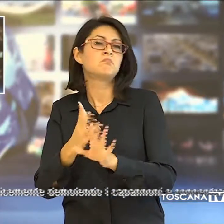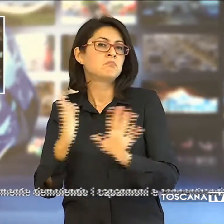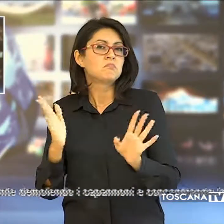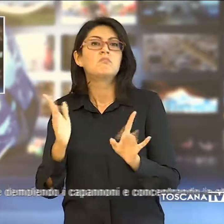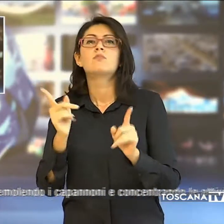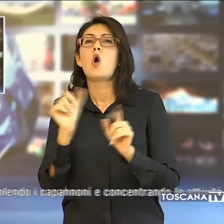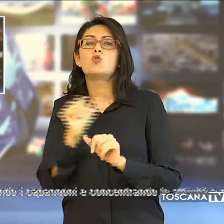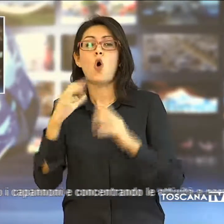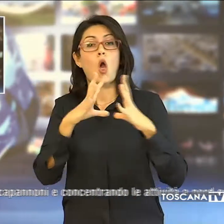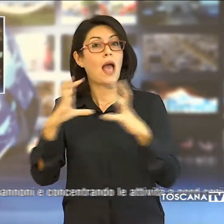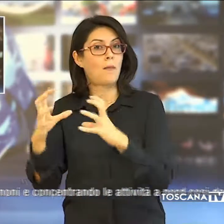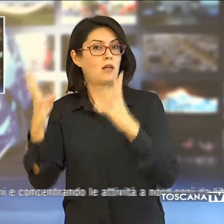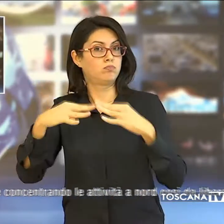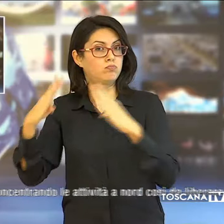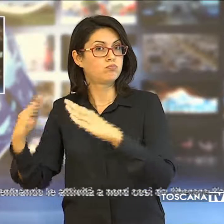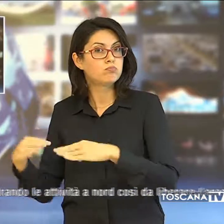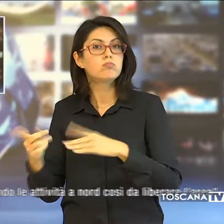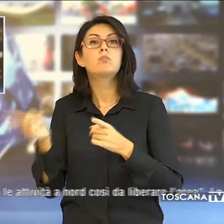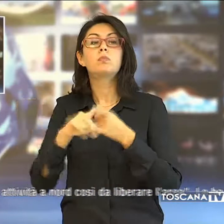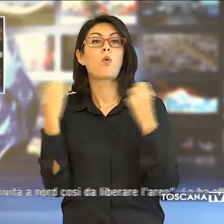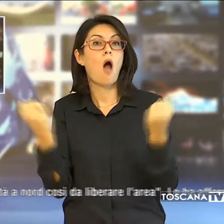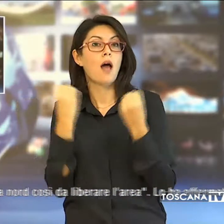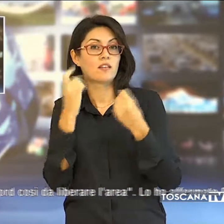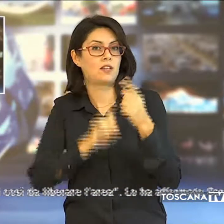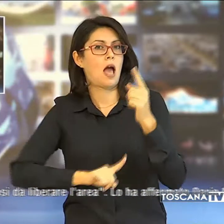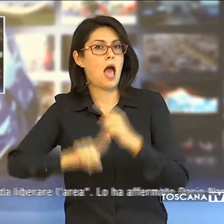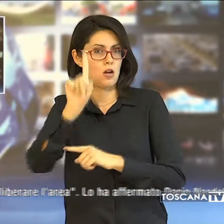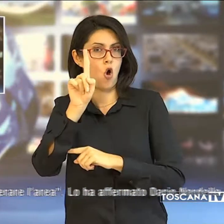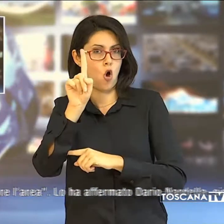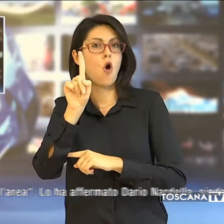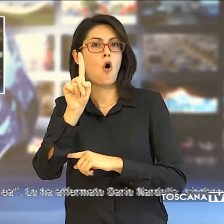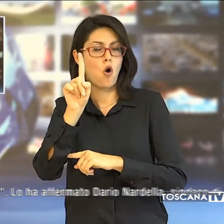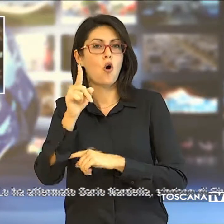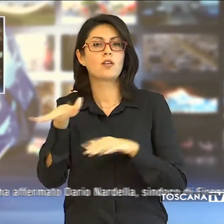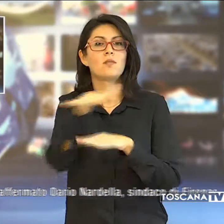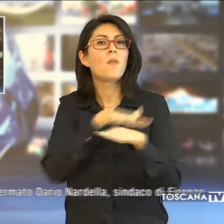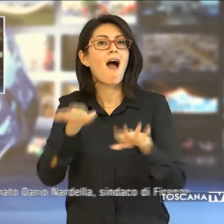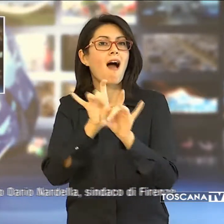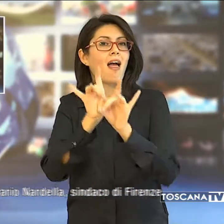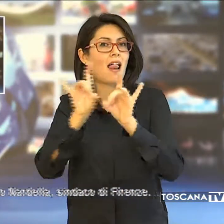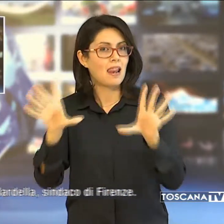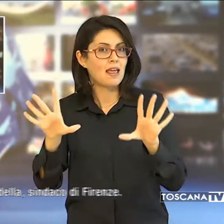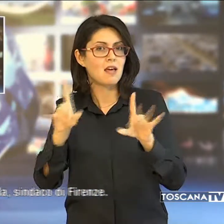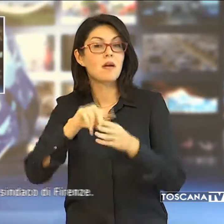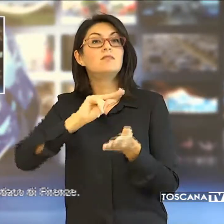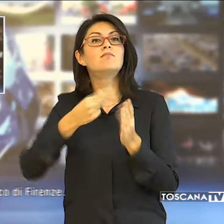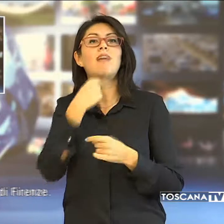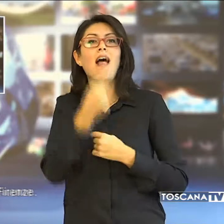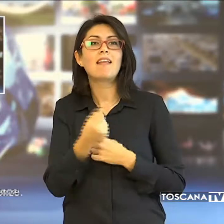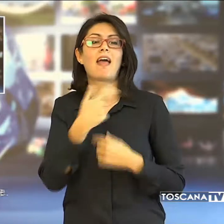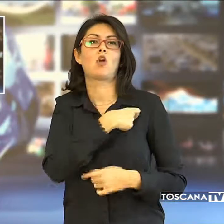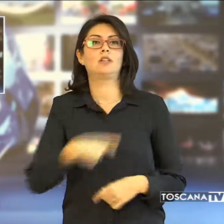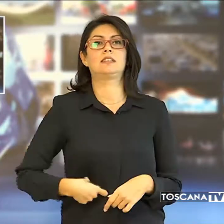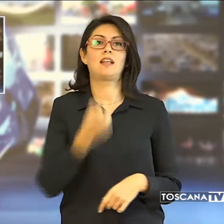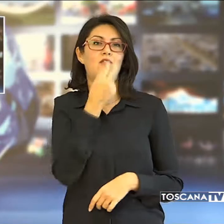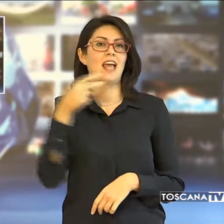demolendo i capannoni e concentrando le attività a nord, così da liberare l'aria, ad affermarlo il Sindaco di Firenze,